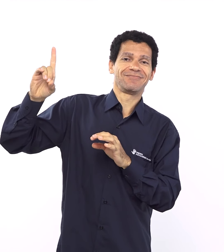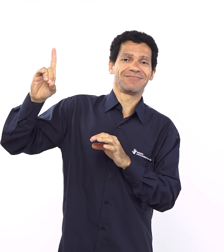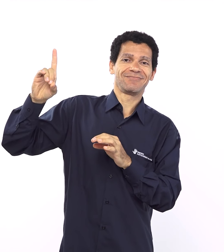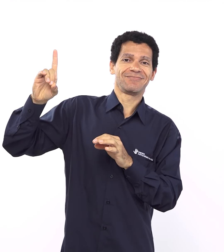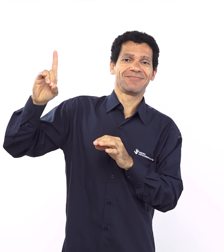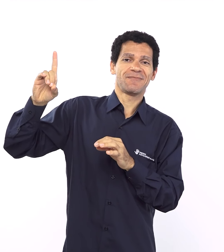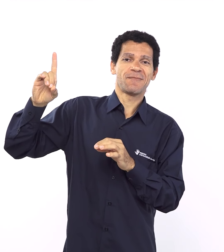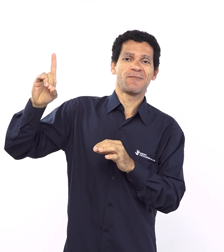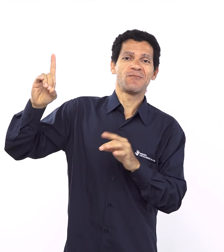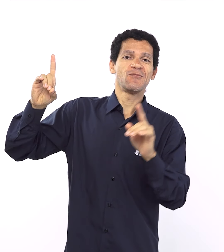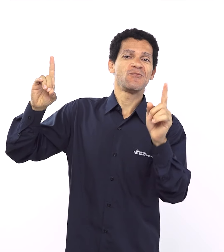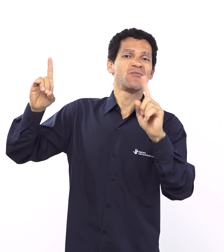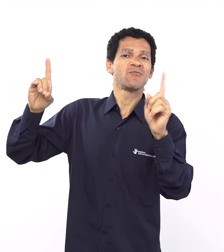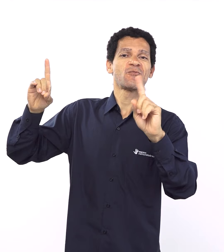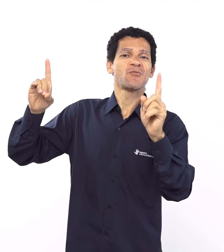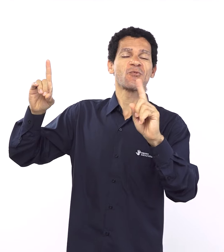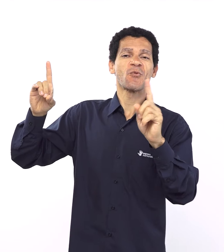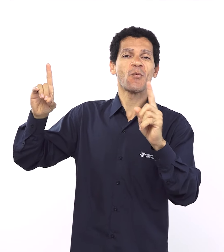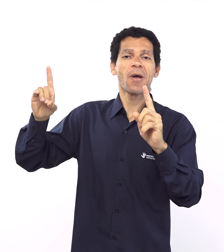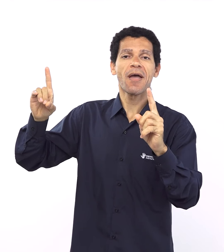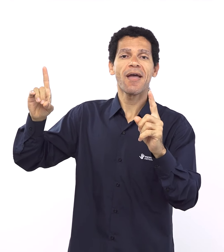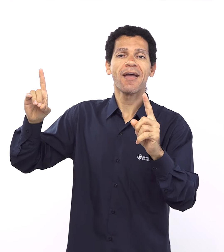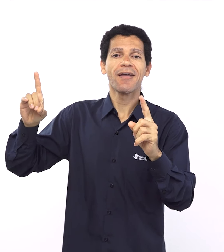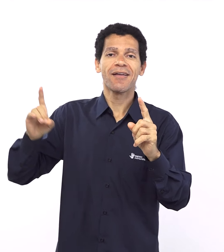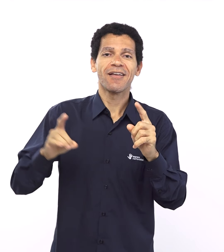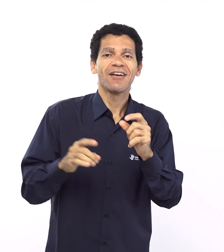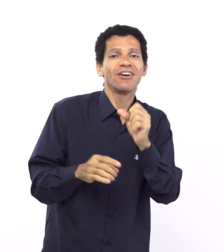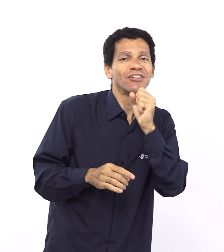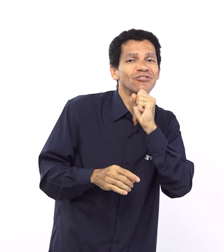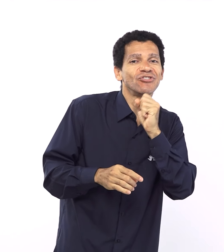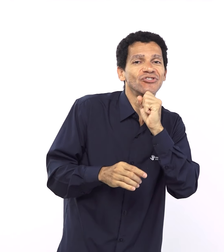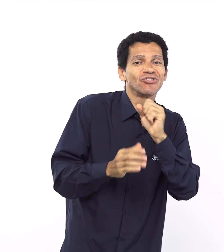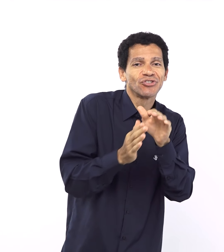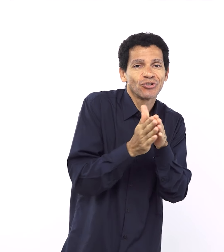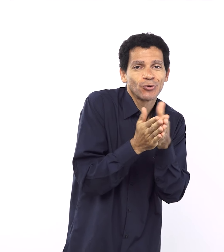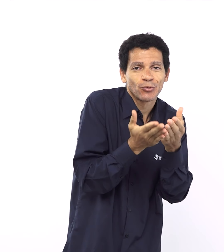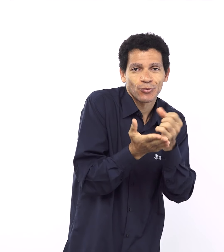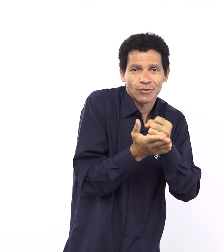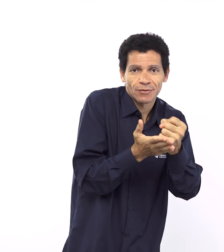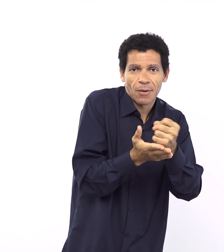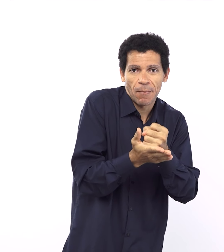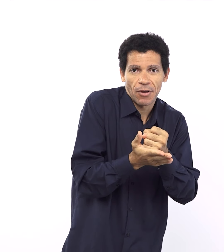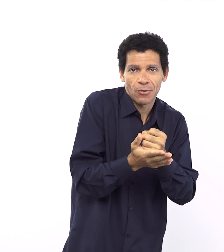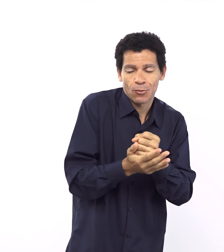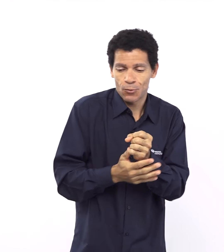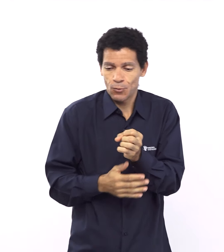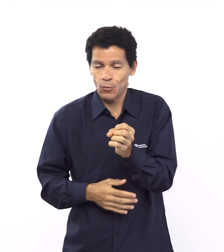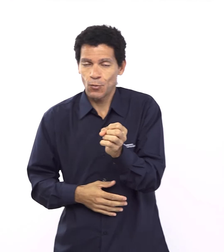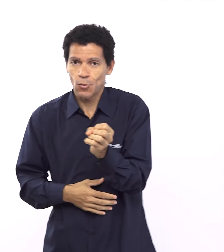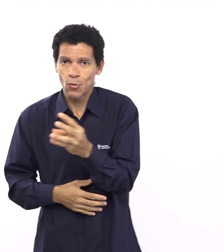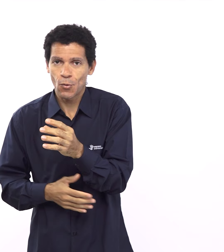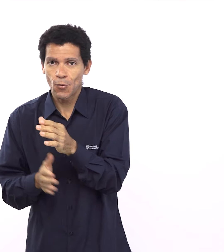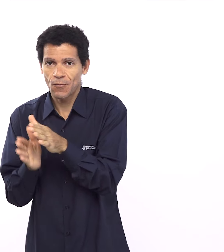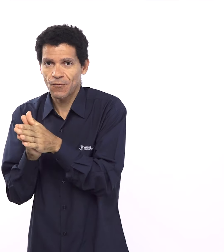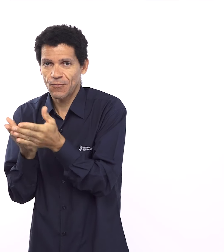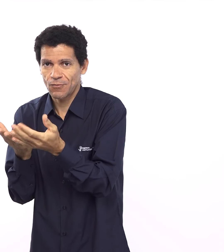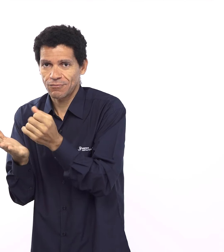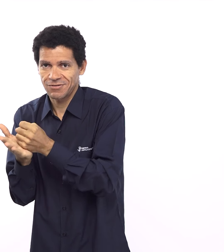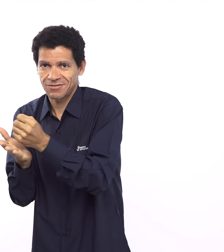desde o início Deus falando o coração de vocês eu quero circuncidar o coração de vocês então não é nada novo